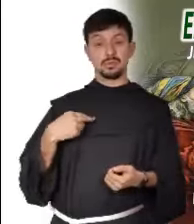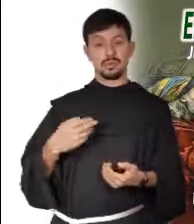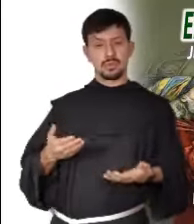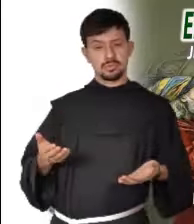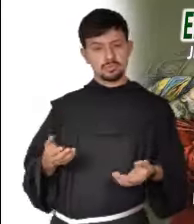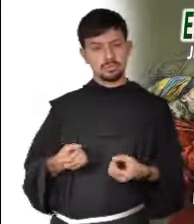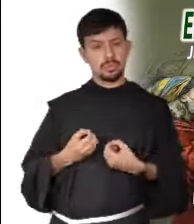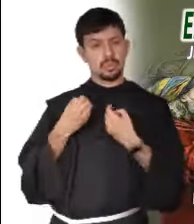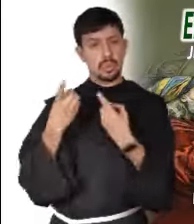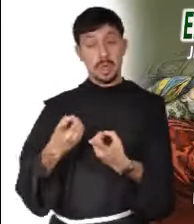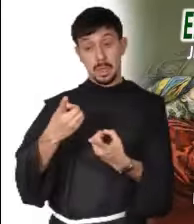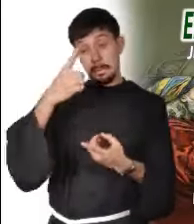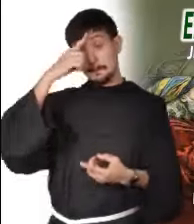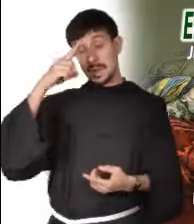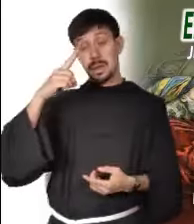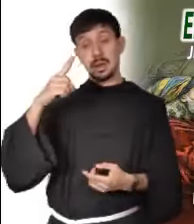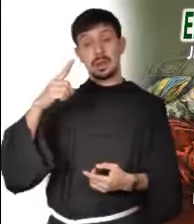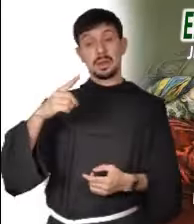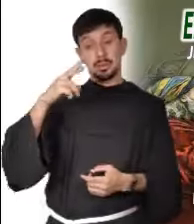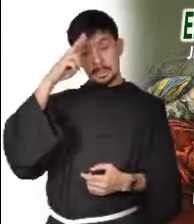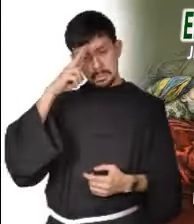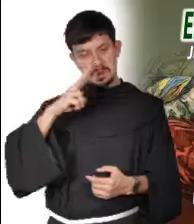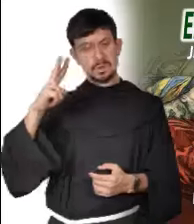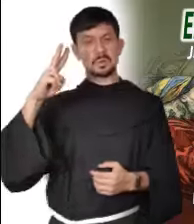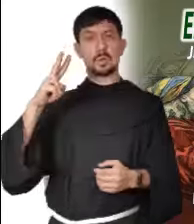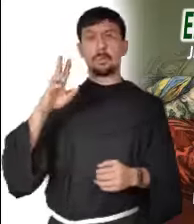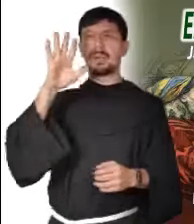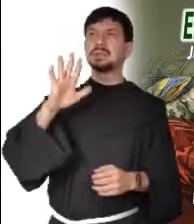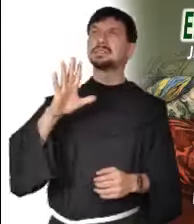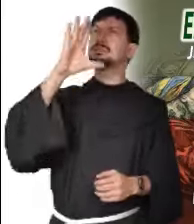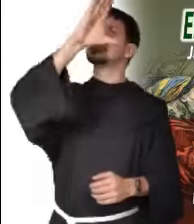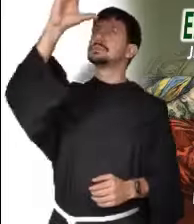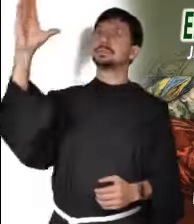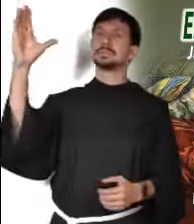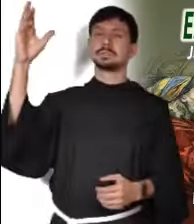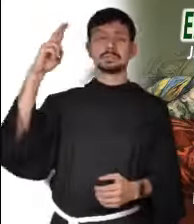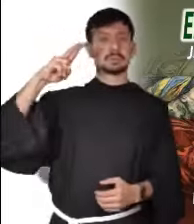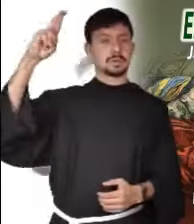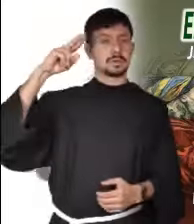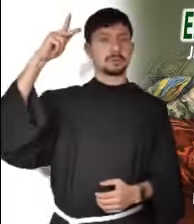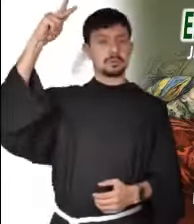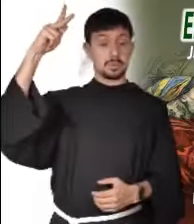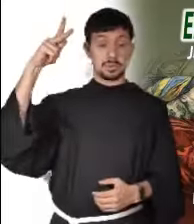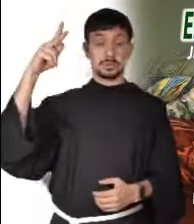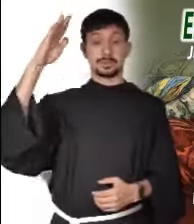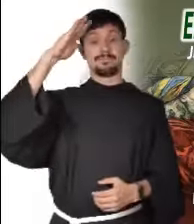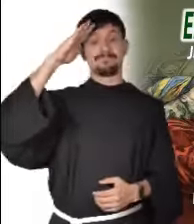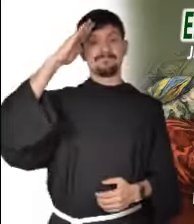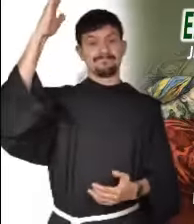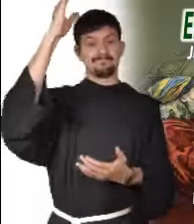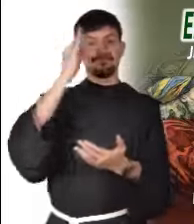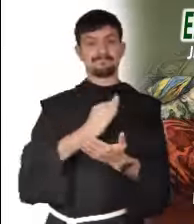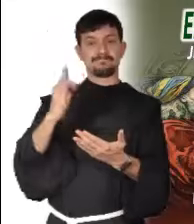que aportemos para la construcción de una patria que asemeje el reino que Él vino a instaurar.